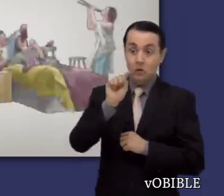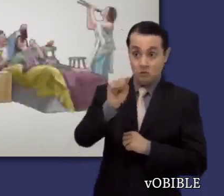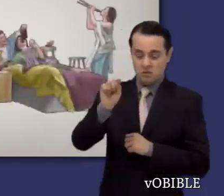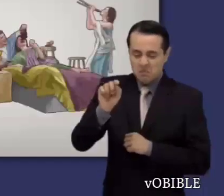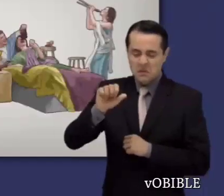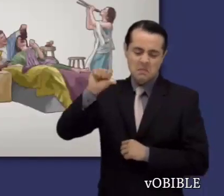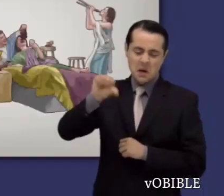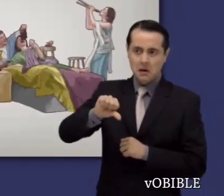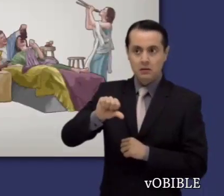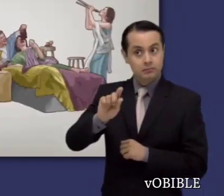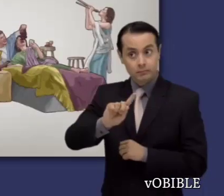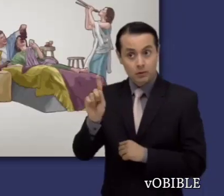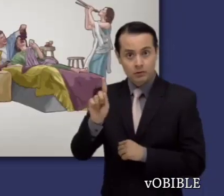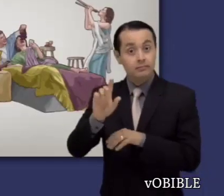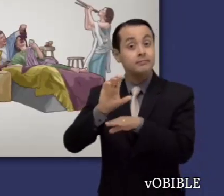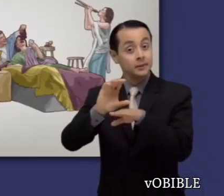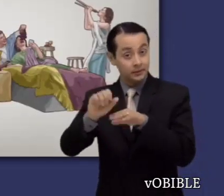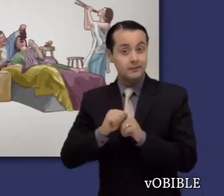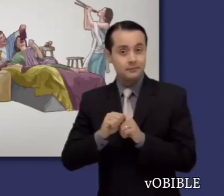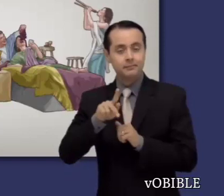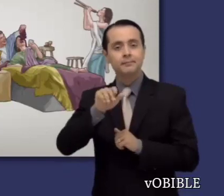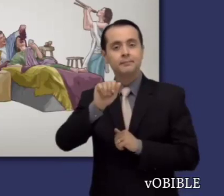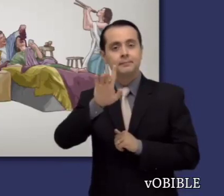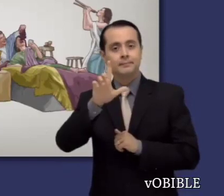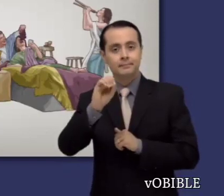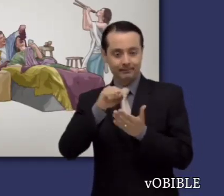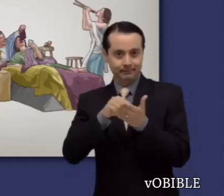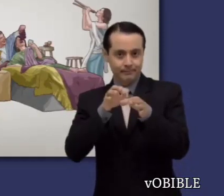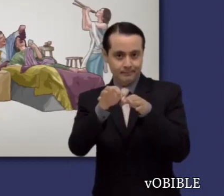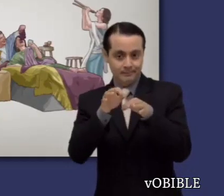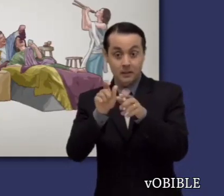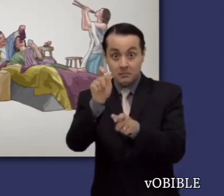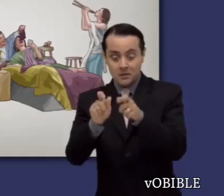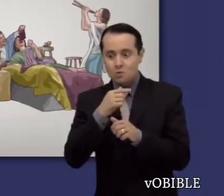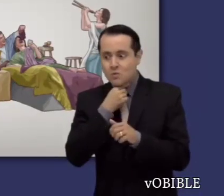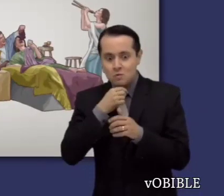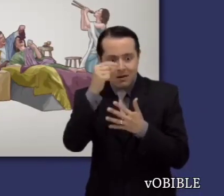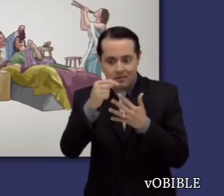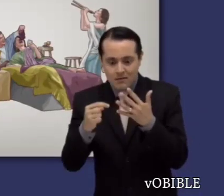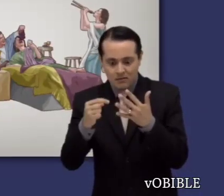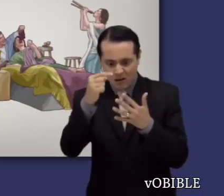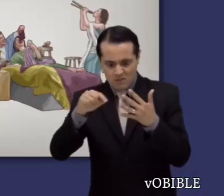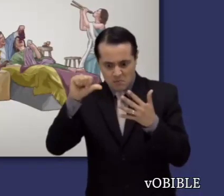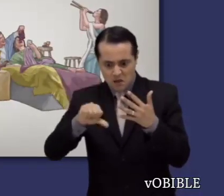Espíritu Sin embargo, Pablo advierte que no debe usarse esa libertad como una excusa para pecar.